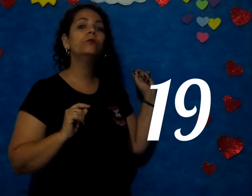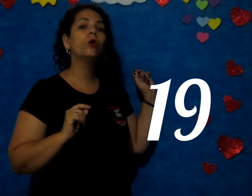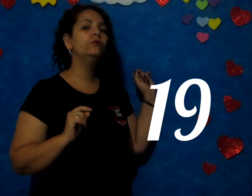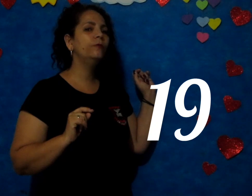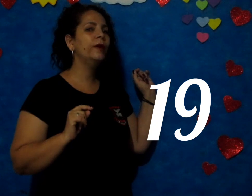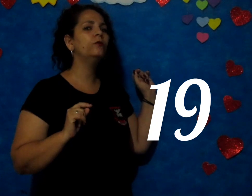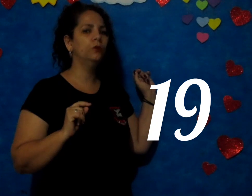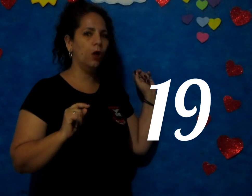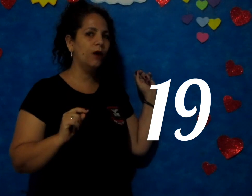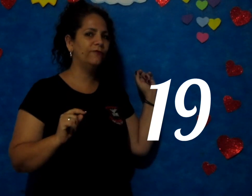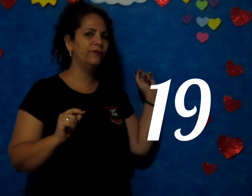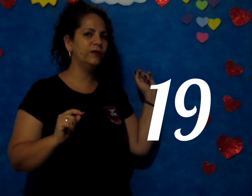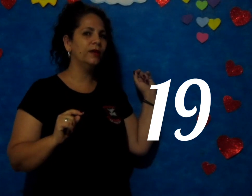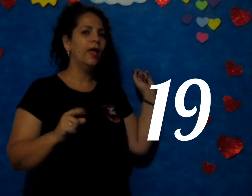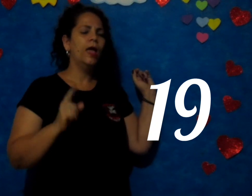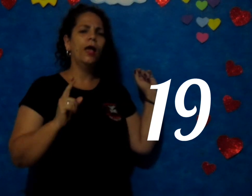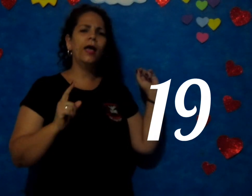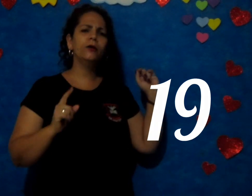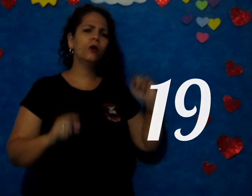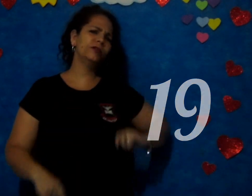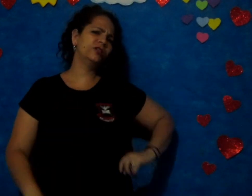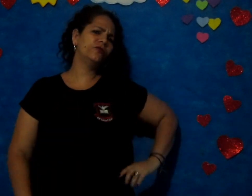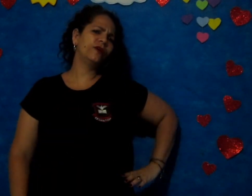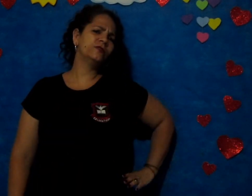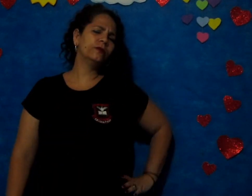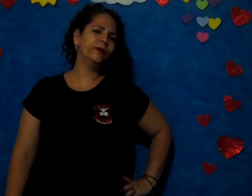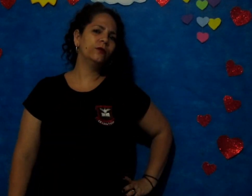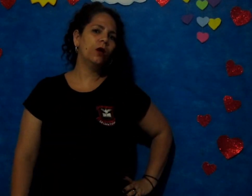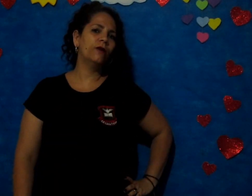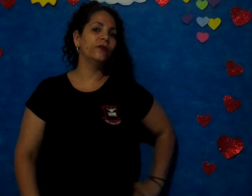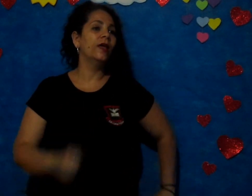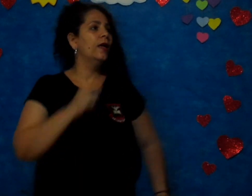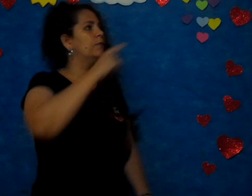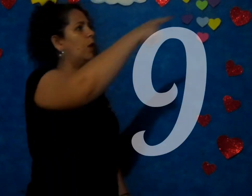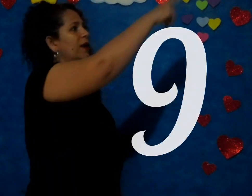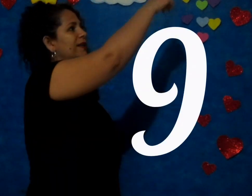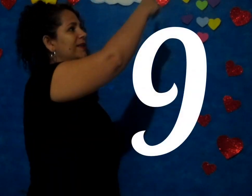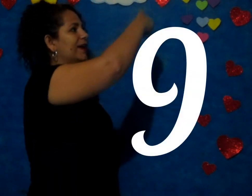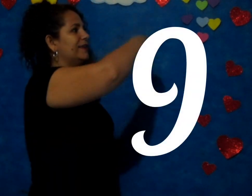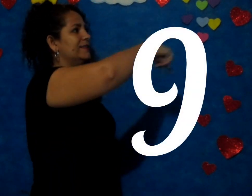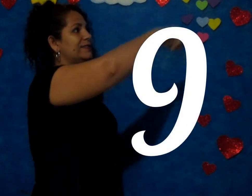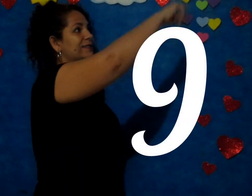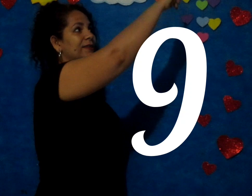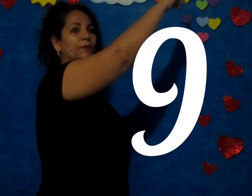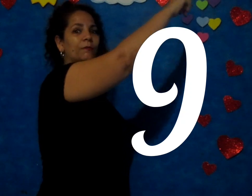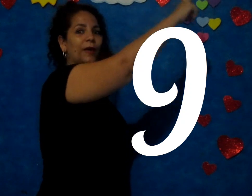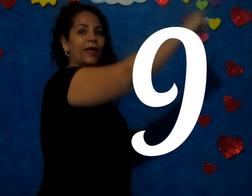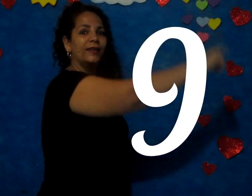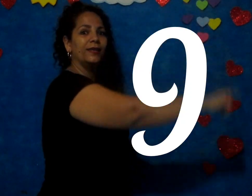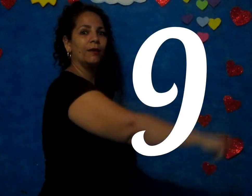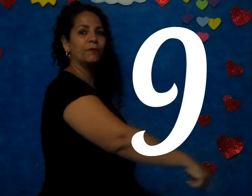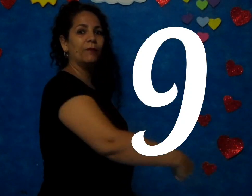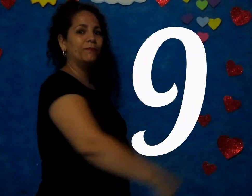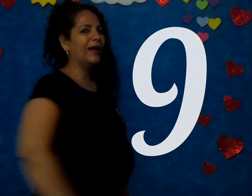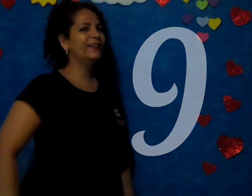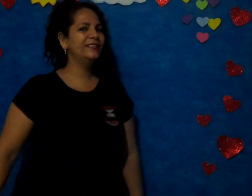com o número 9! Ai, como a gente faz o número 9? Bolinha em cima, perninha pra baixo,